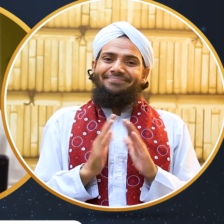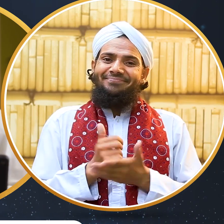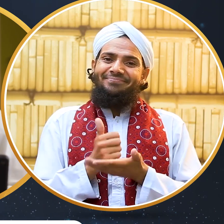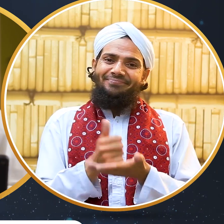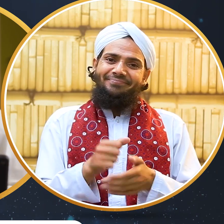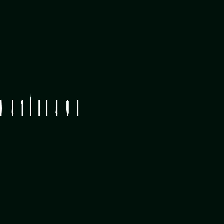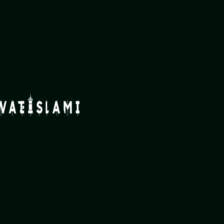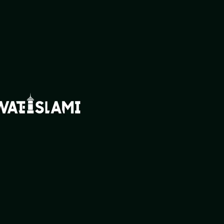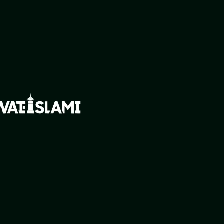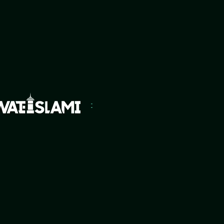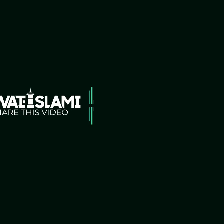رب بھی راضی ہے